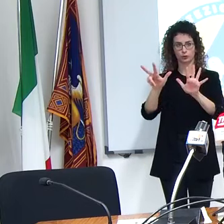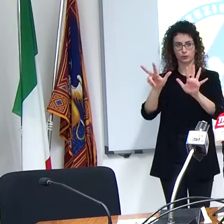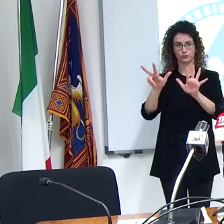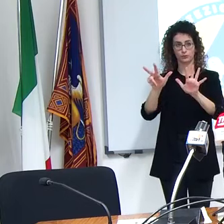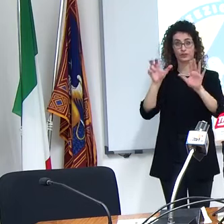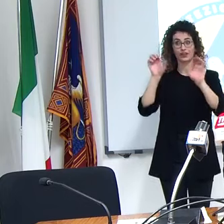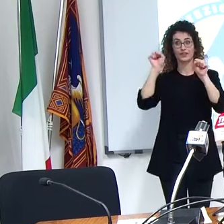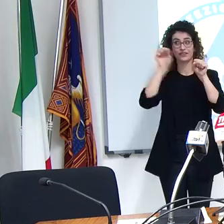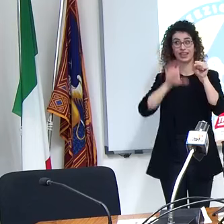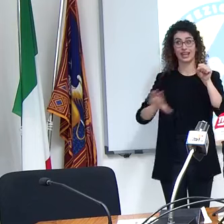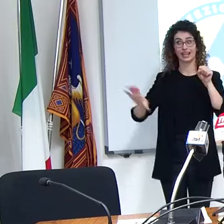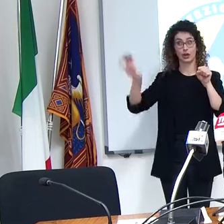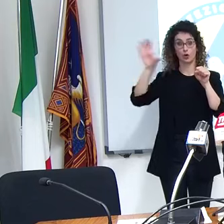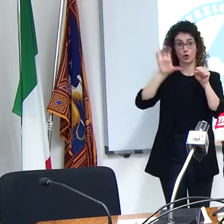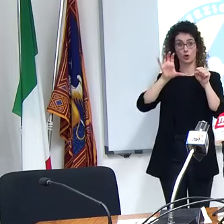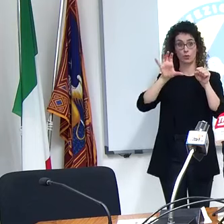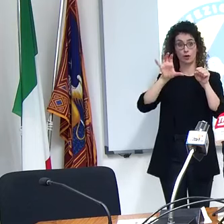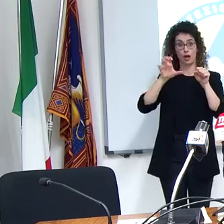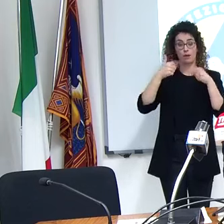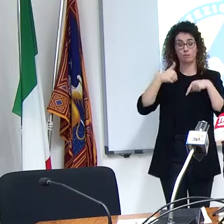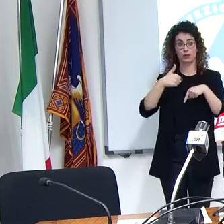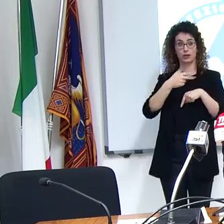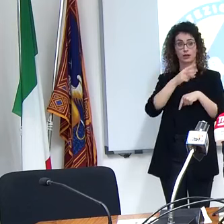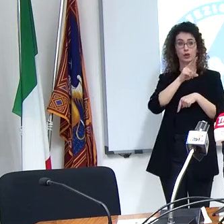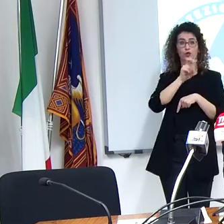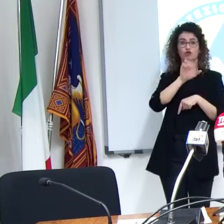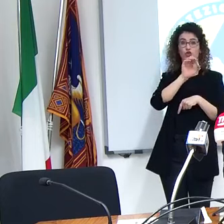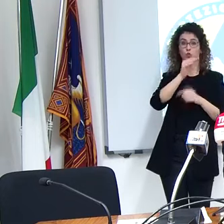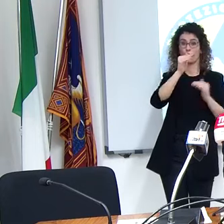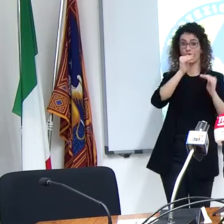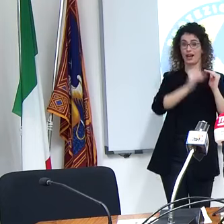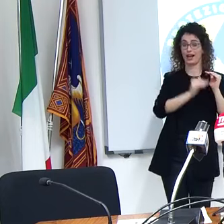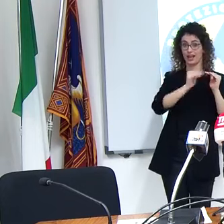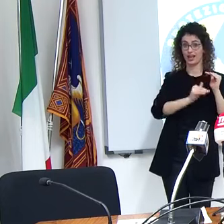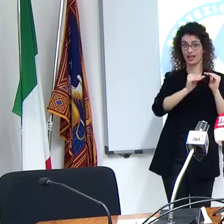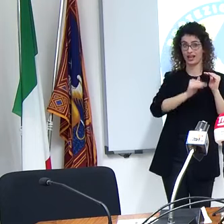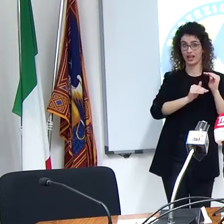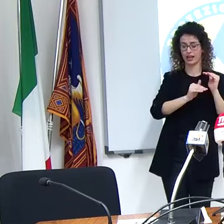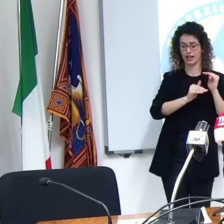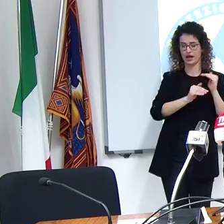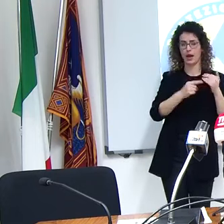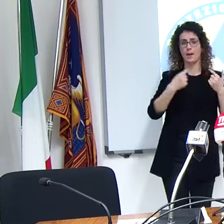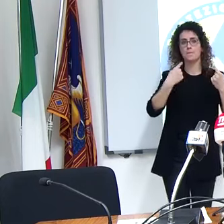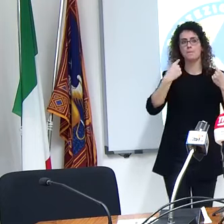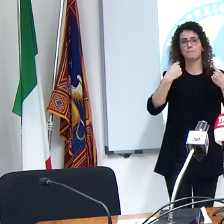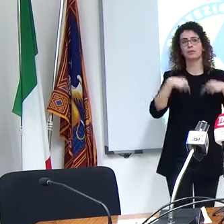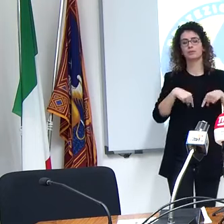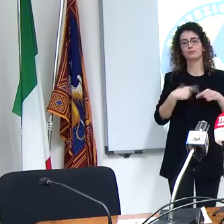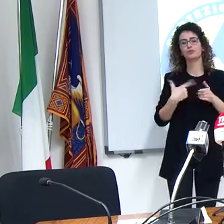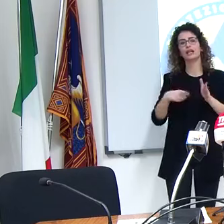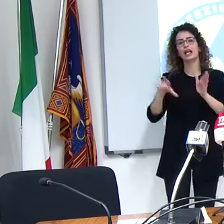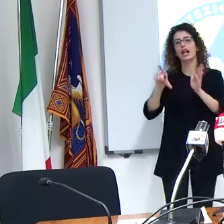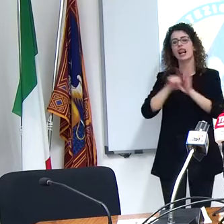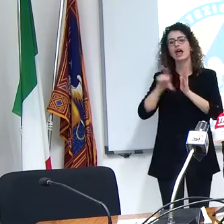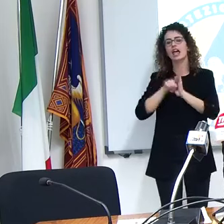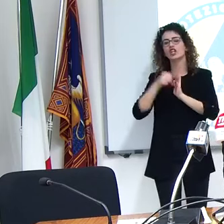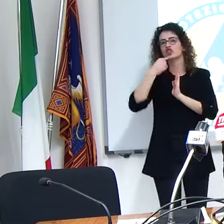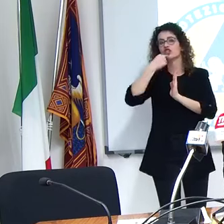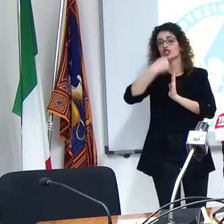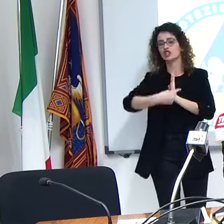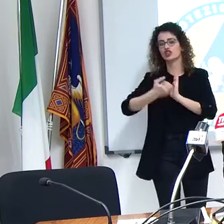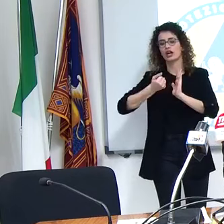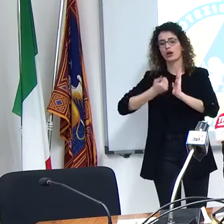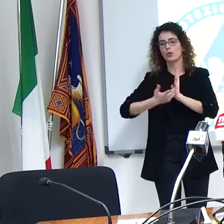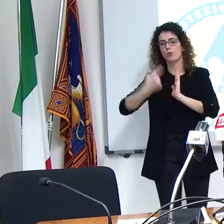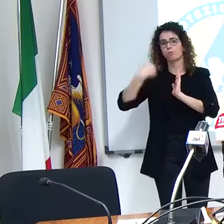ecco per cui era inferiore allora siccome in realtà è quello il dato che appare nel decreto legge perché